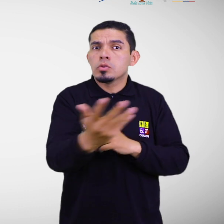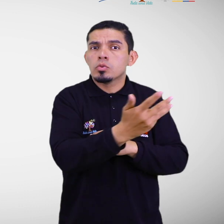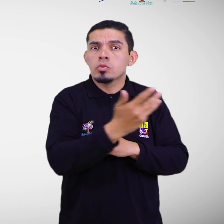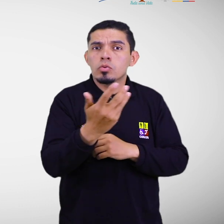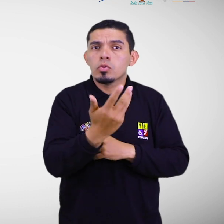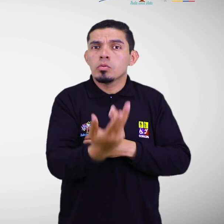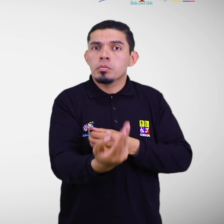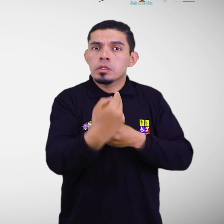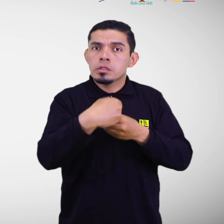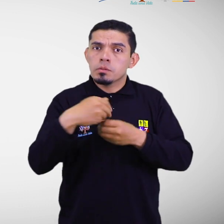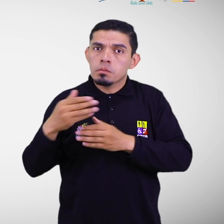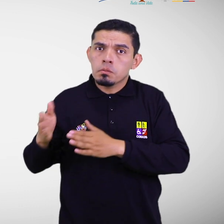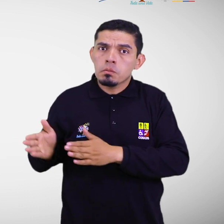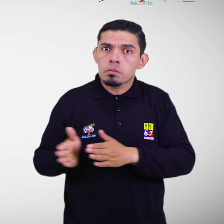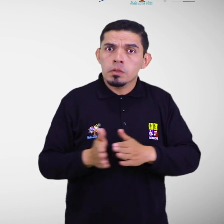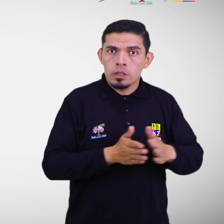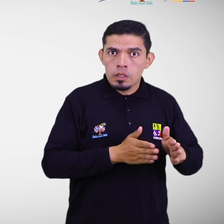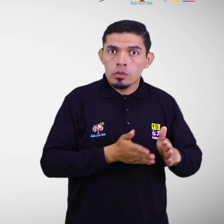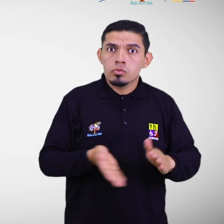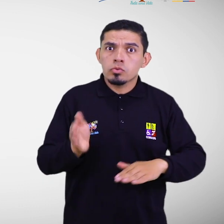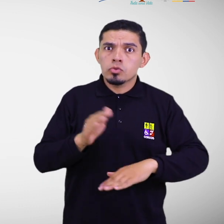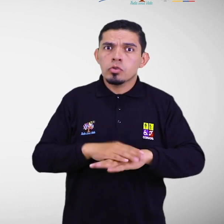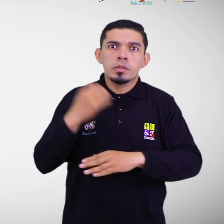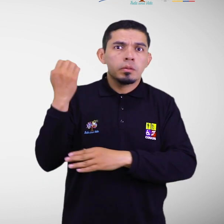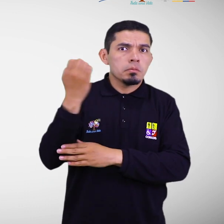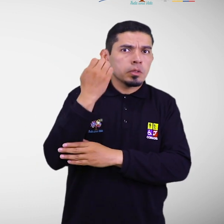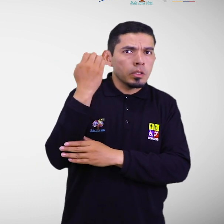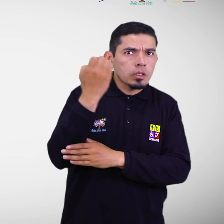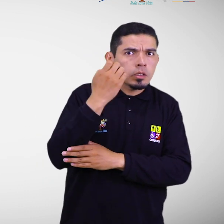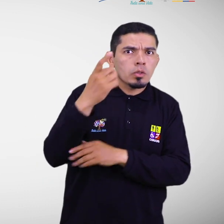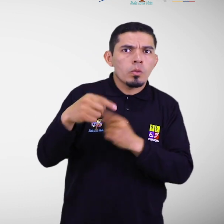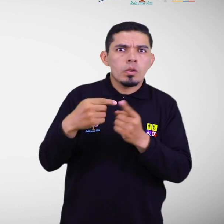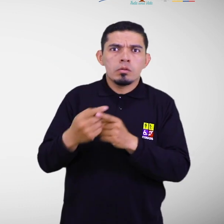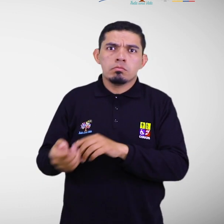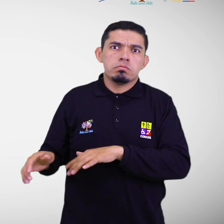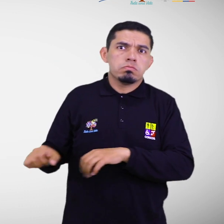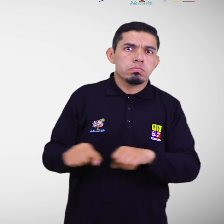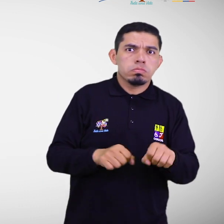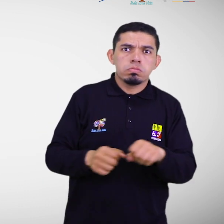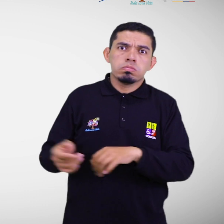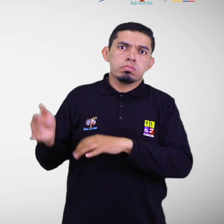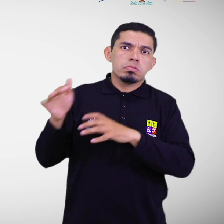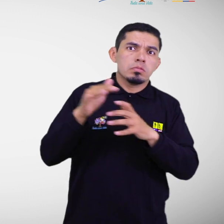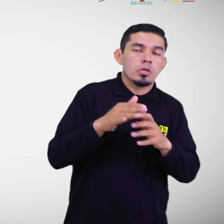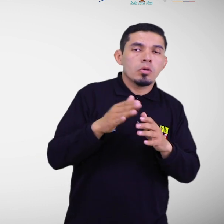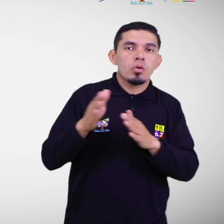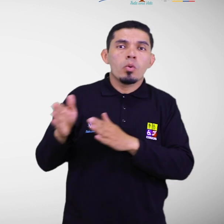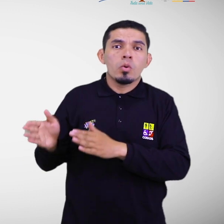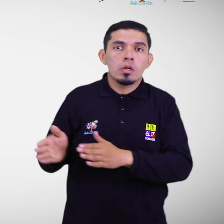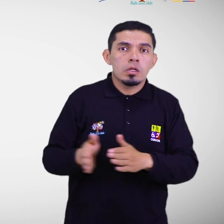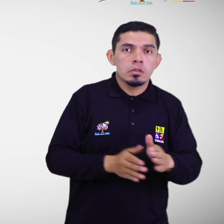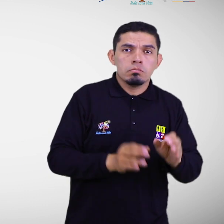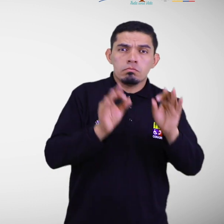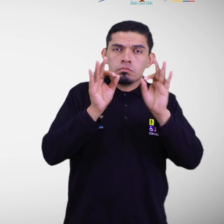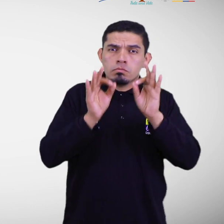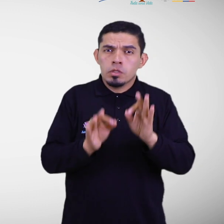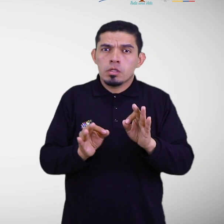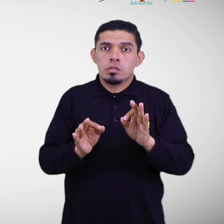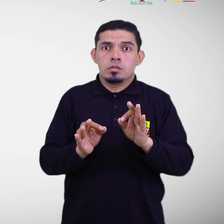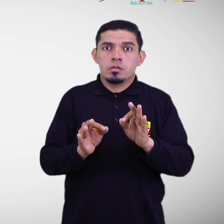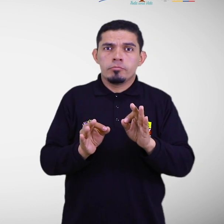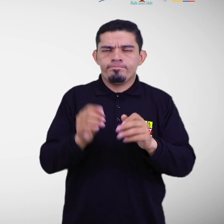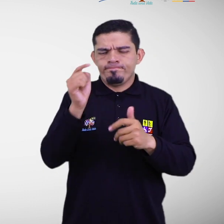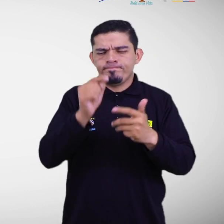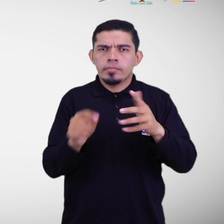en toda la planificación relacionada con las emergencias y desastres, con la finalidad de organizar de una mejor manera las